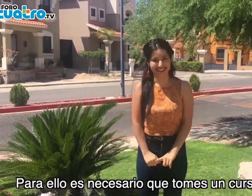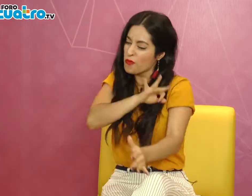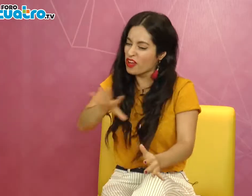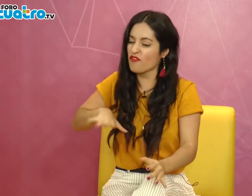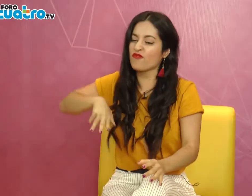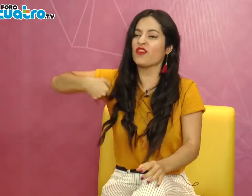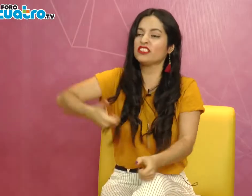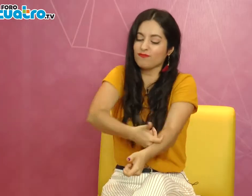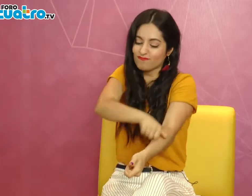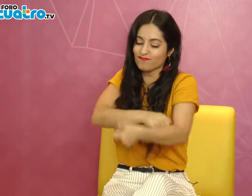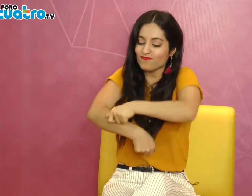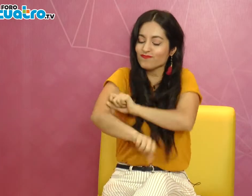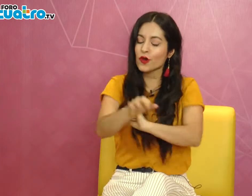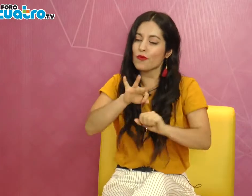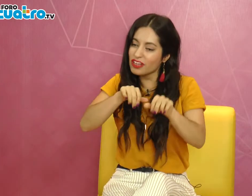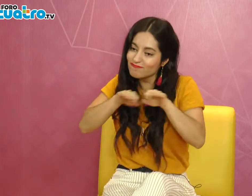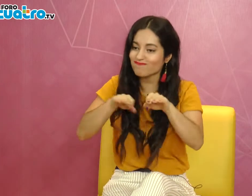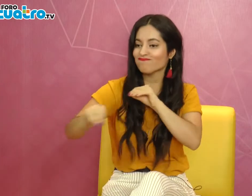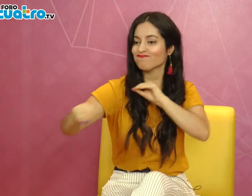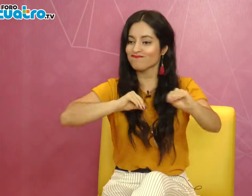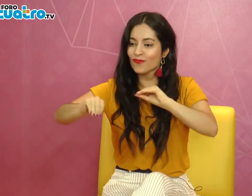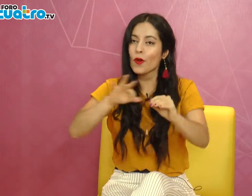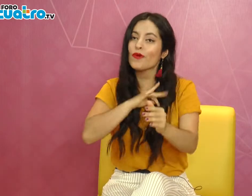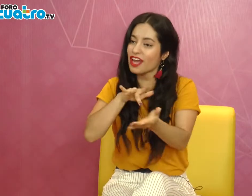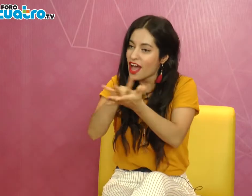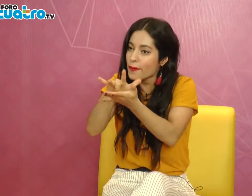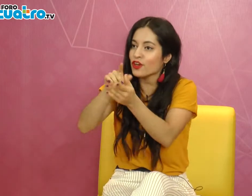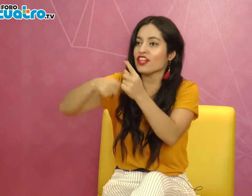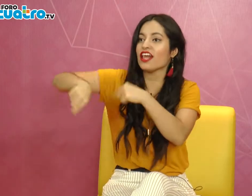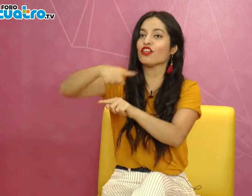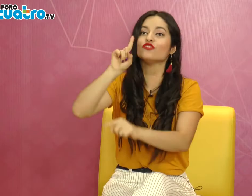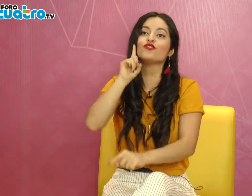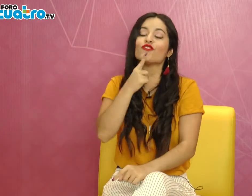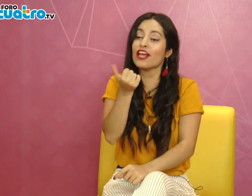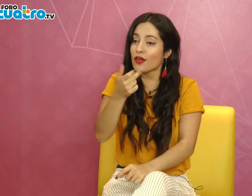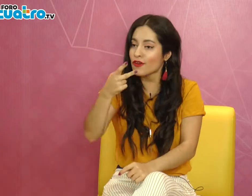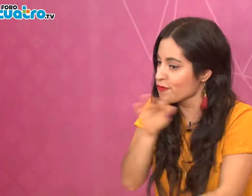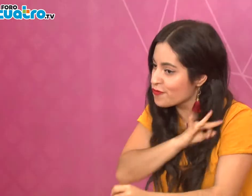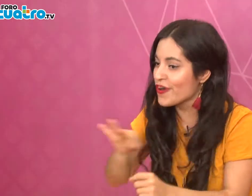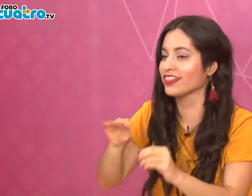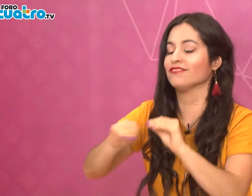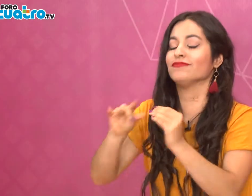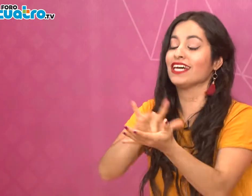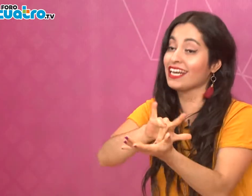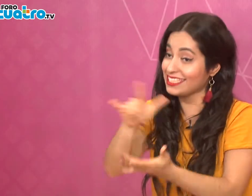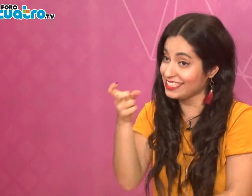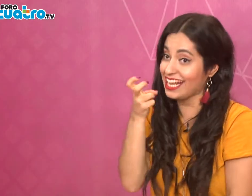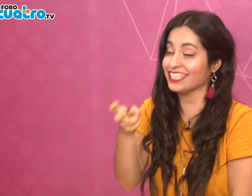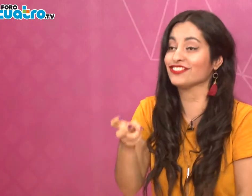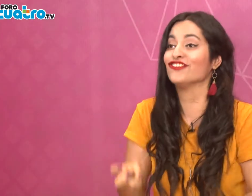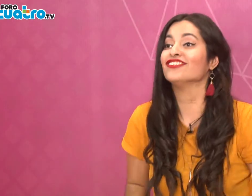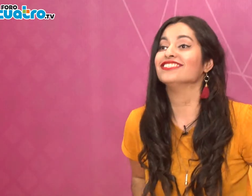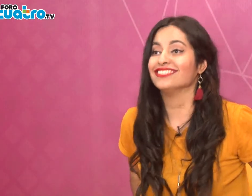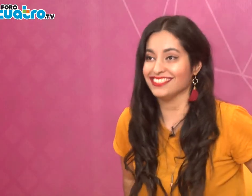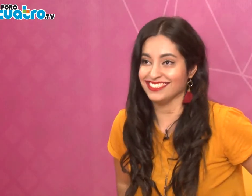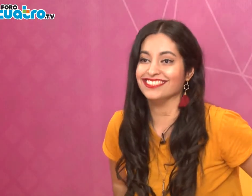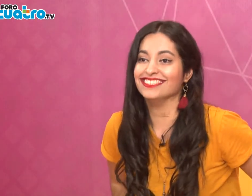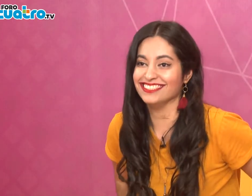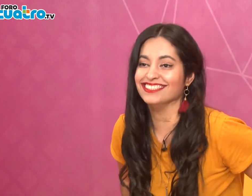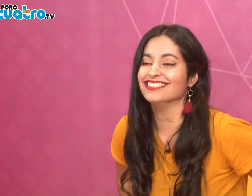que esté impactando a América Latina también. Y eso es muy bueno porque desde niños ellos aprenden que